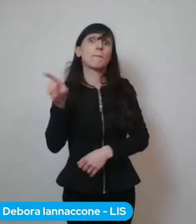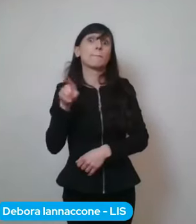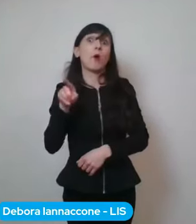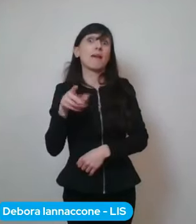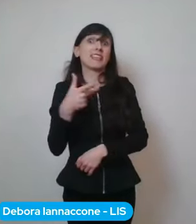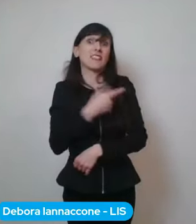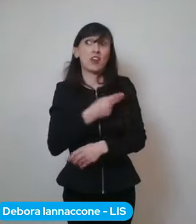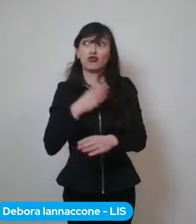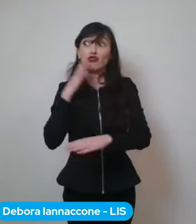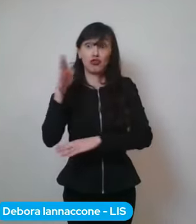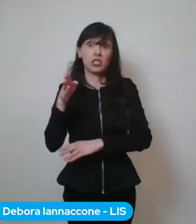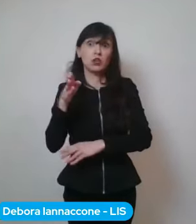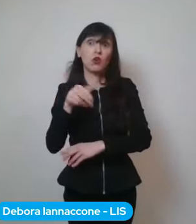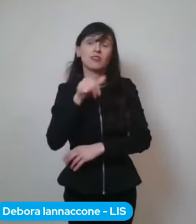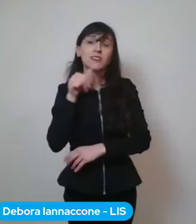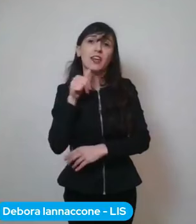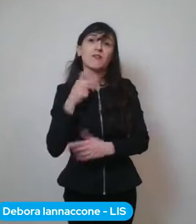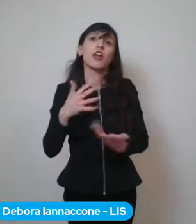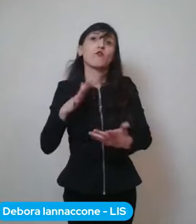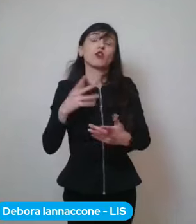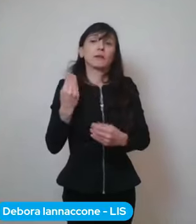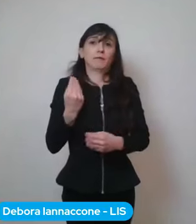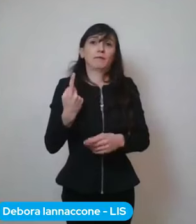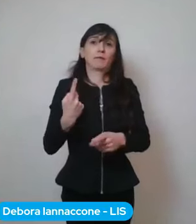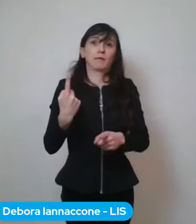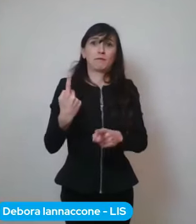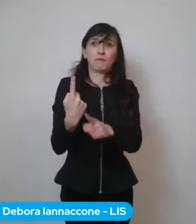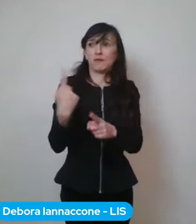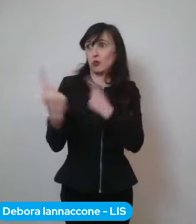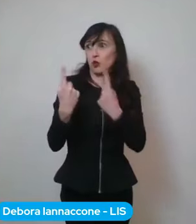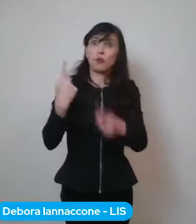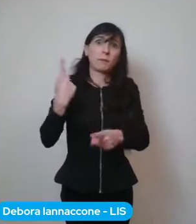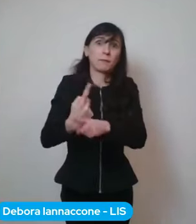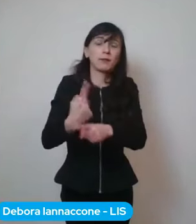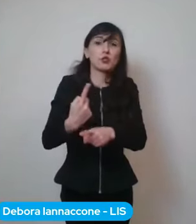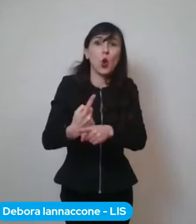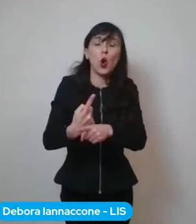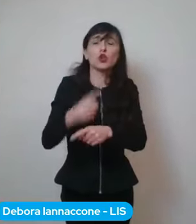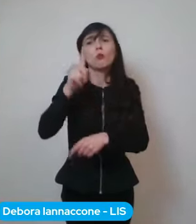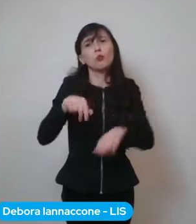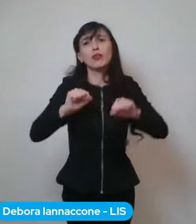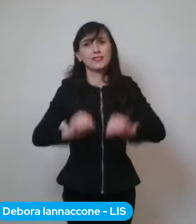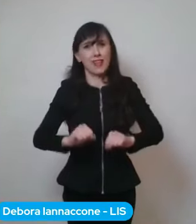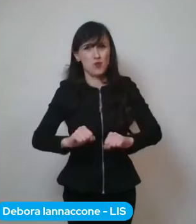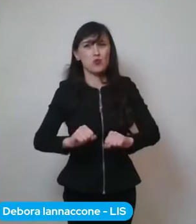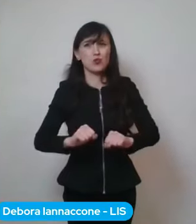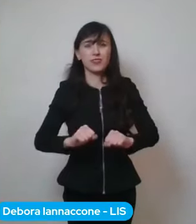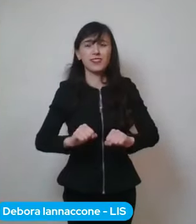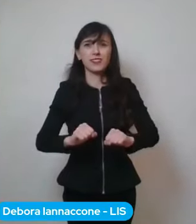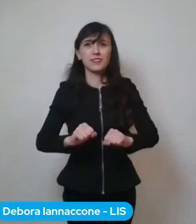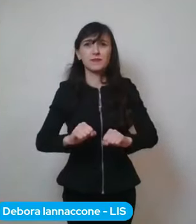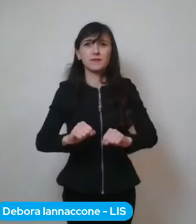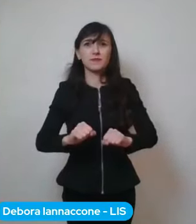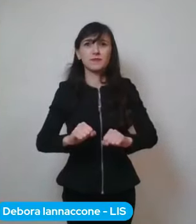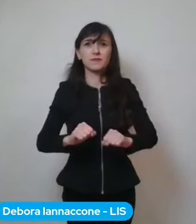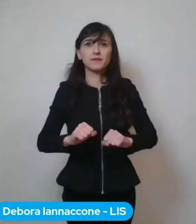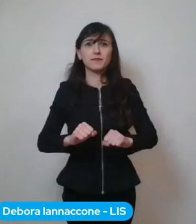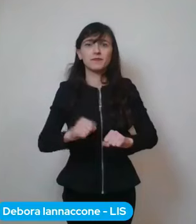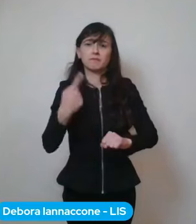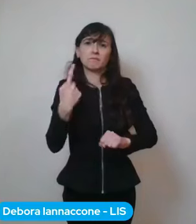discorso di stato di necessità e allo stesso tempo stato di di salute. Quindi non non non ci sono